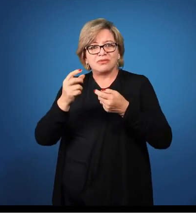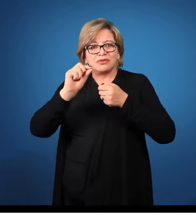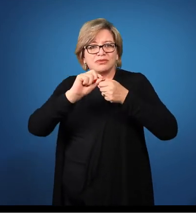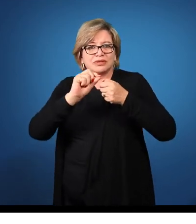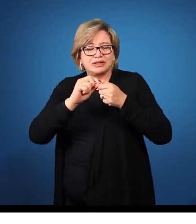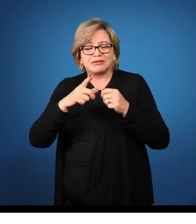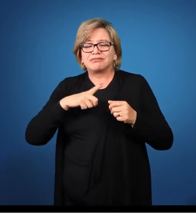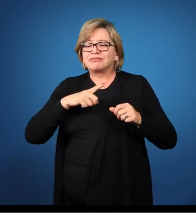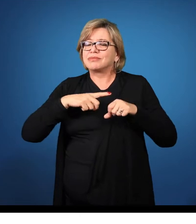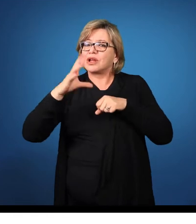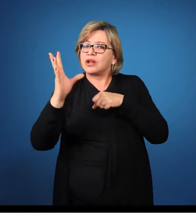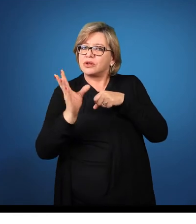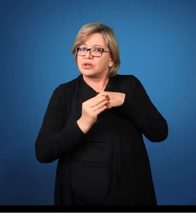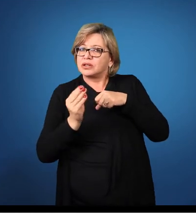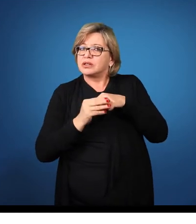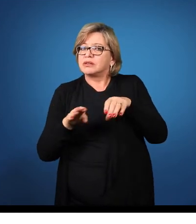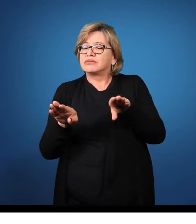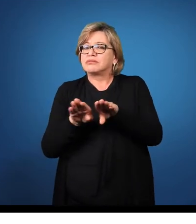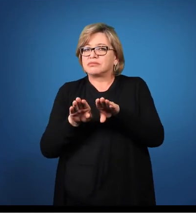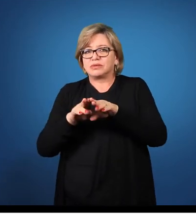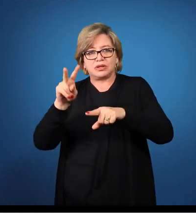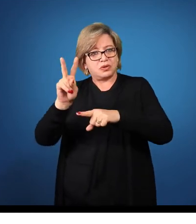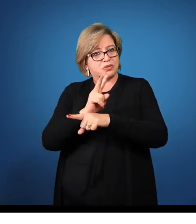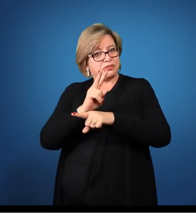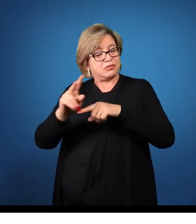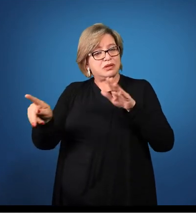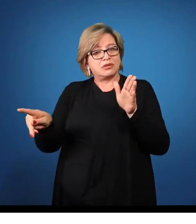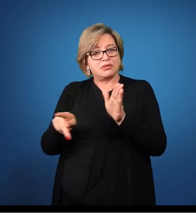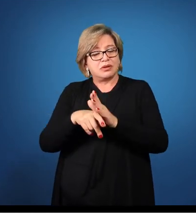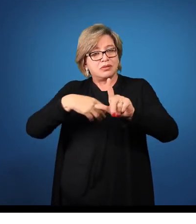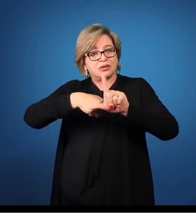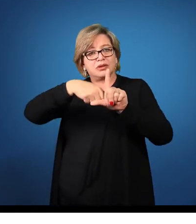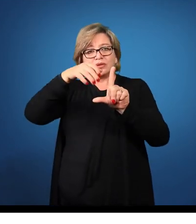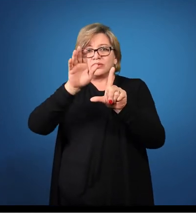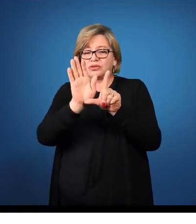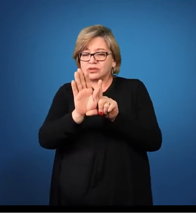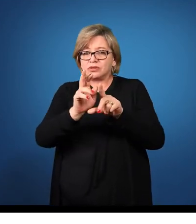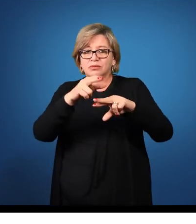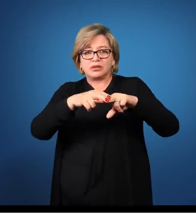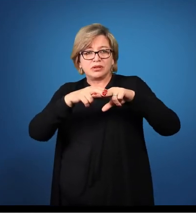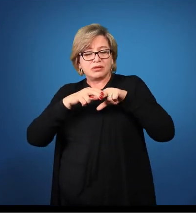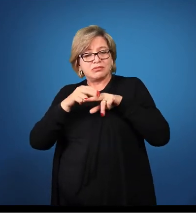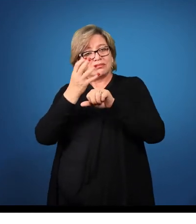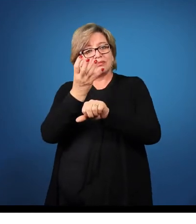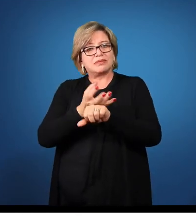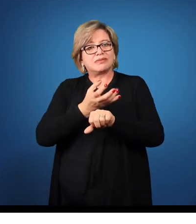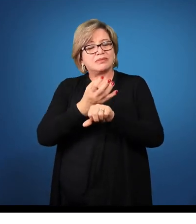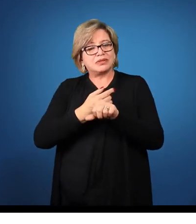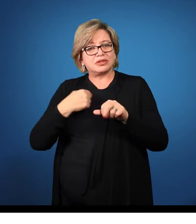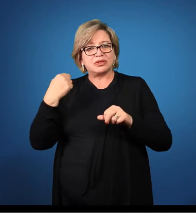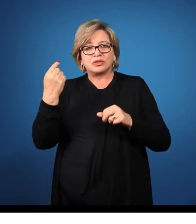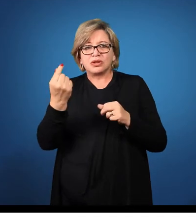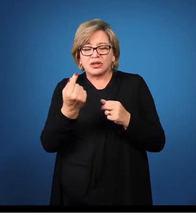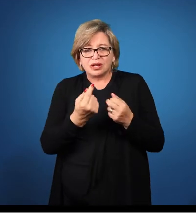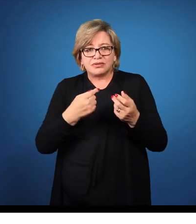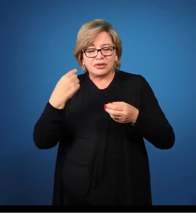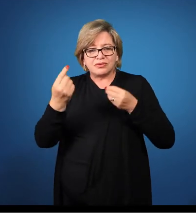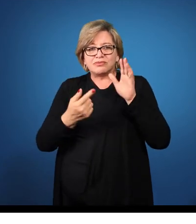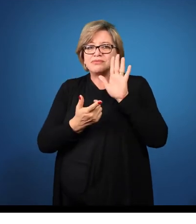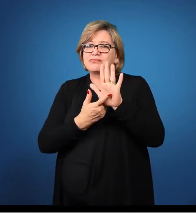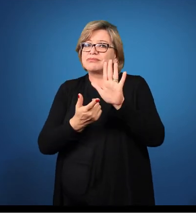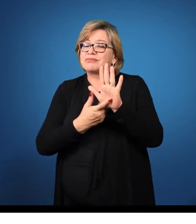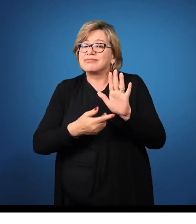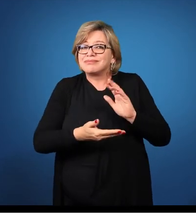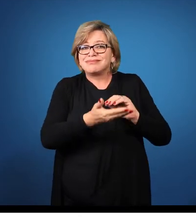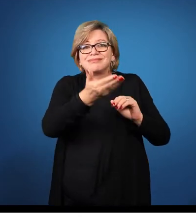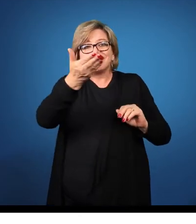conhecimento e cuidado com as questões da logística. E nessa disciplina, nós iremos procurar trazer para